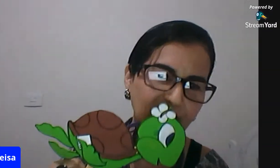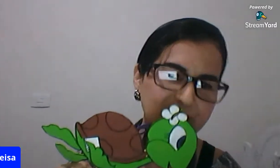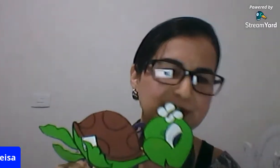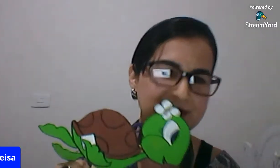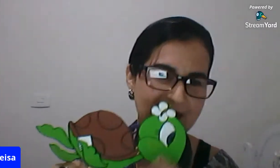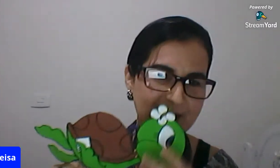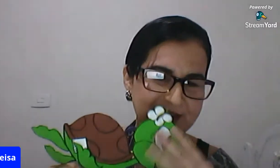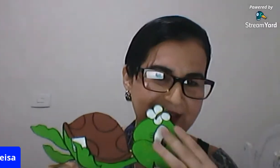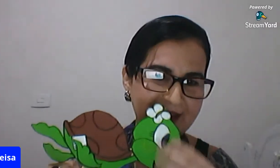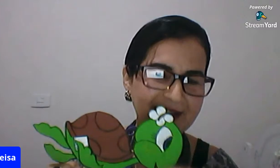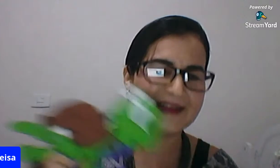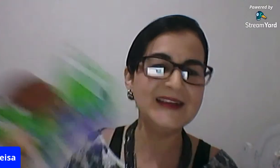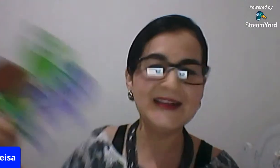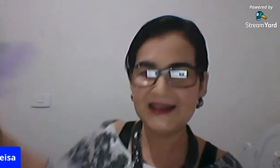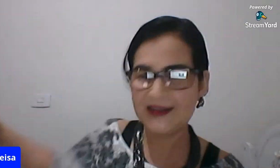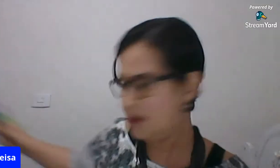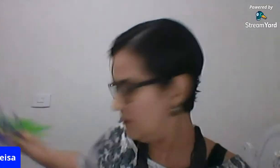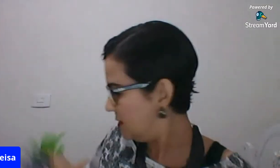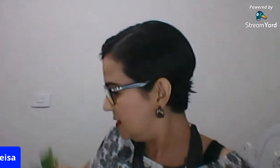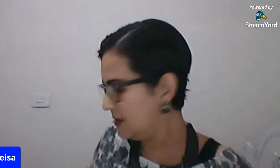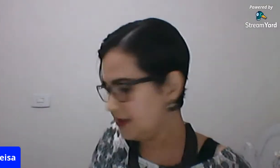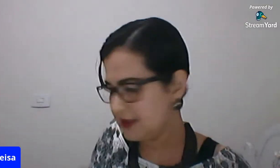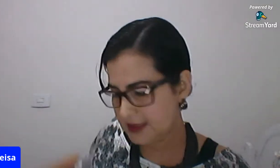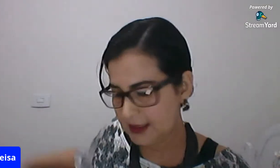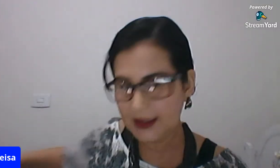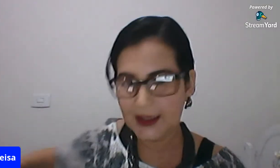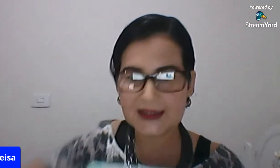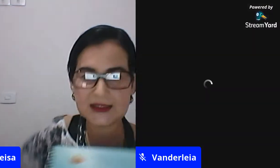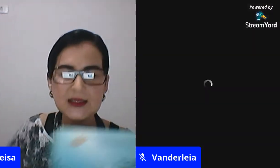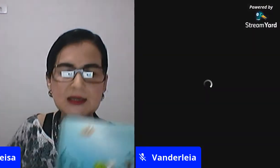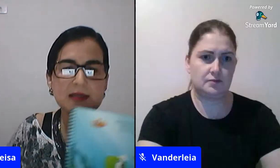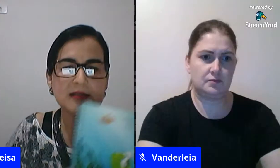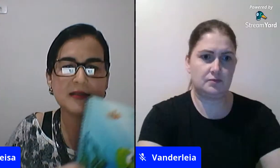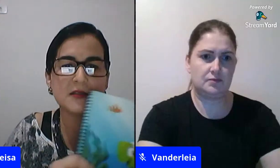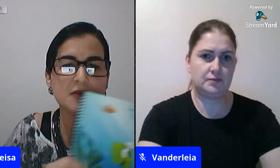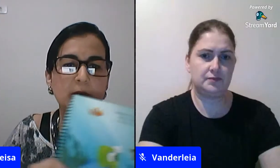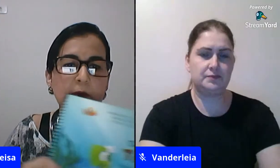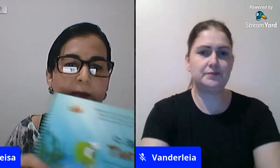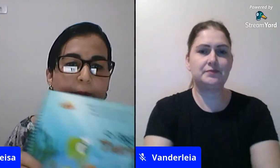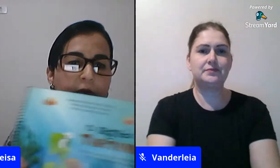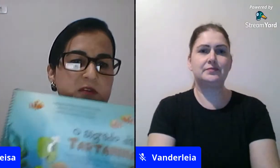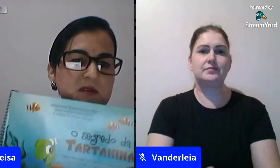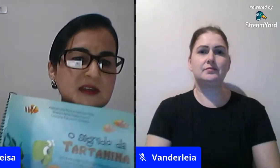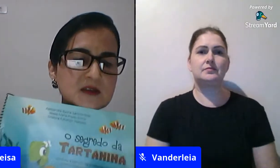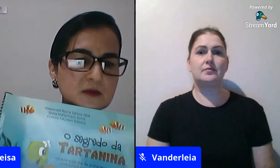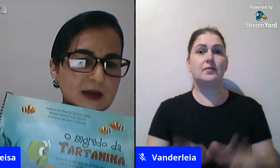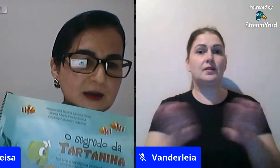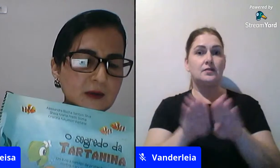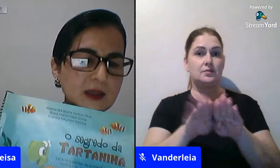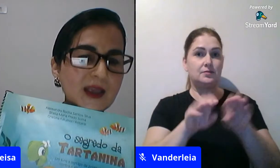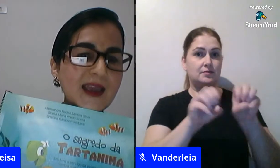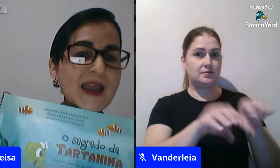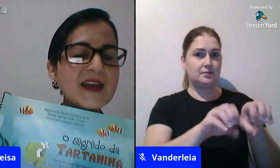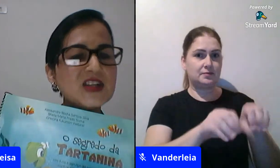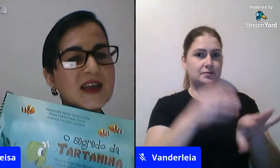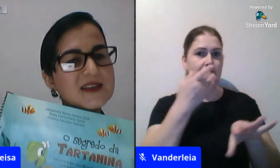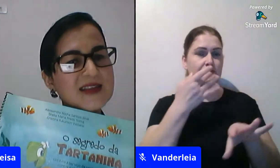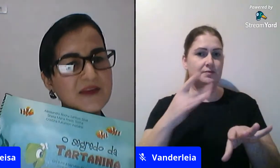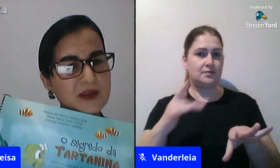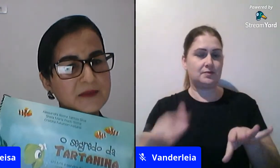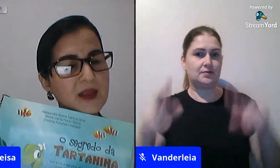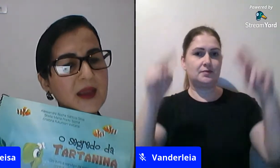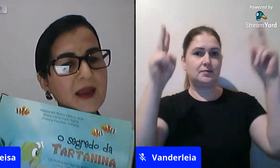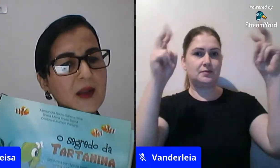foto sabe dela então ensina as crianças sobre o abuso sexual e quem